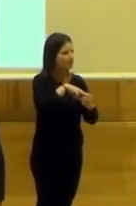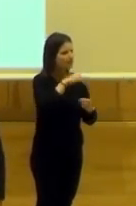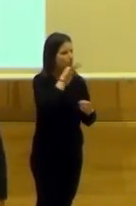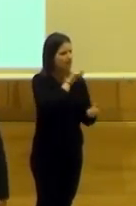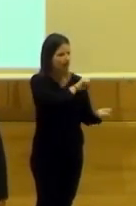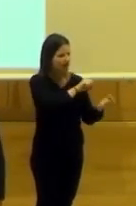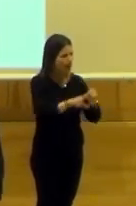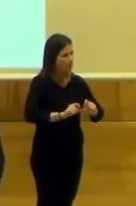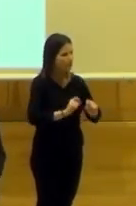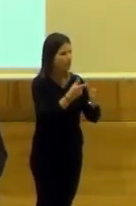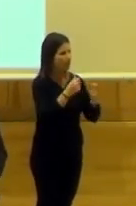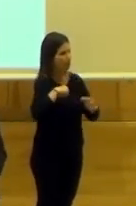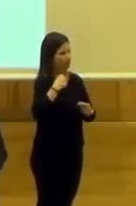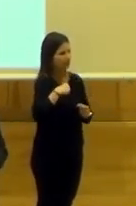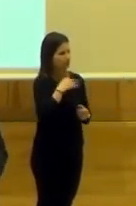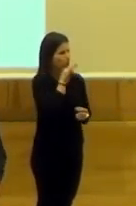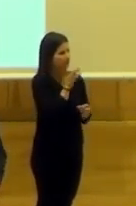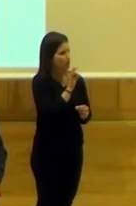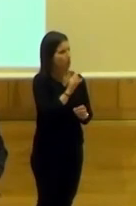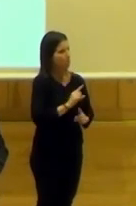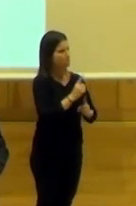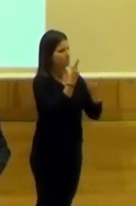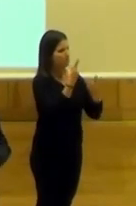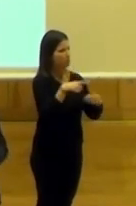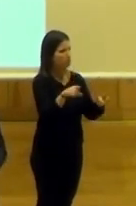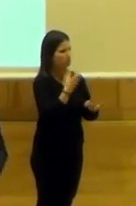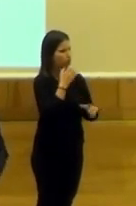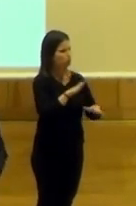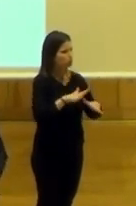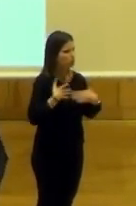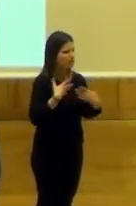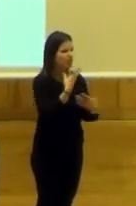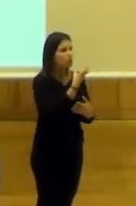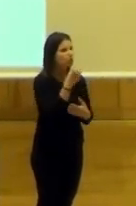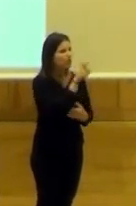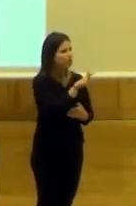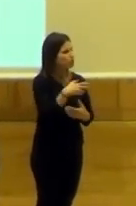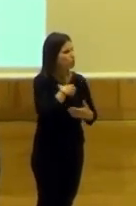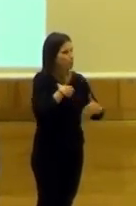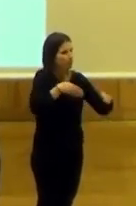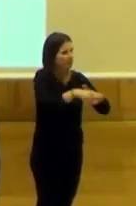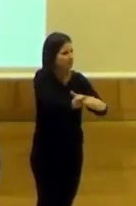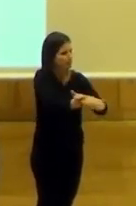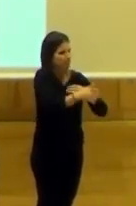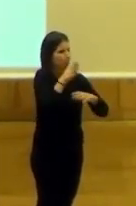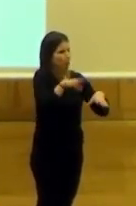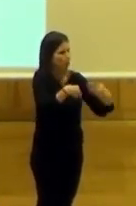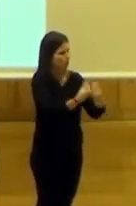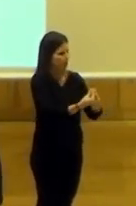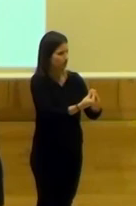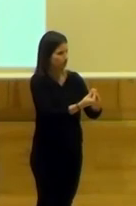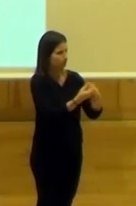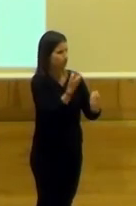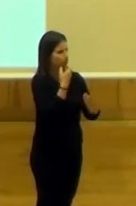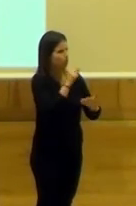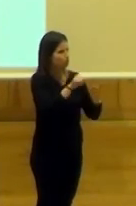hospitalario, y el primer concepto de la sorpresa, que 200 personas no pudieron entrar, porque, normalmente, porque estamos en la zona, en un concierto